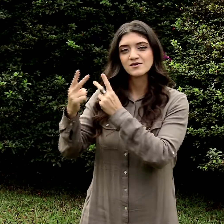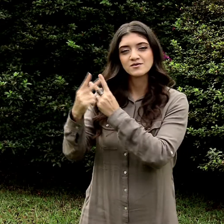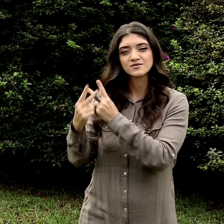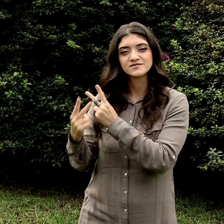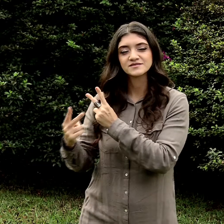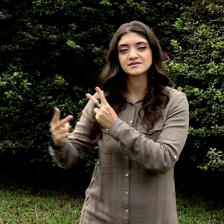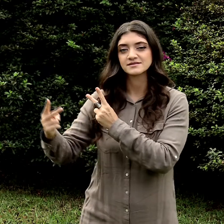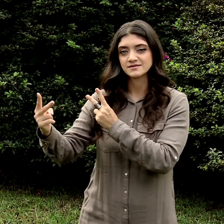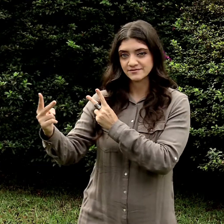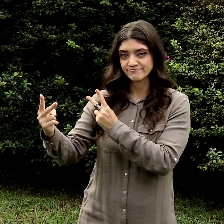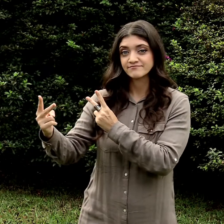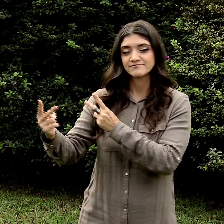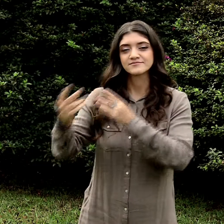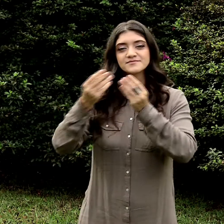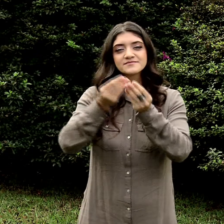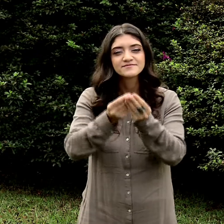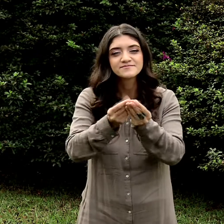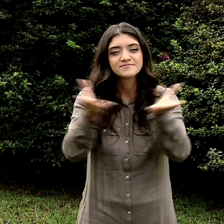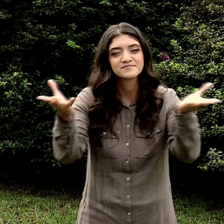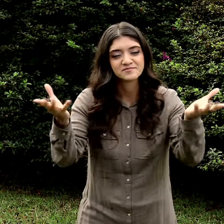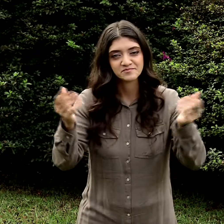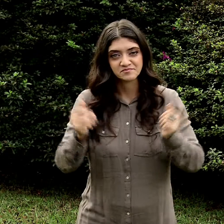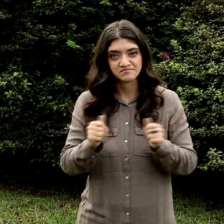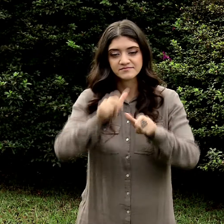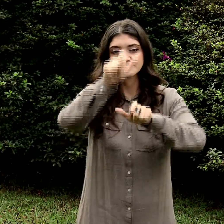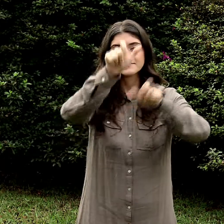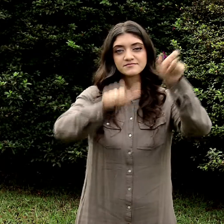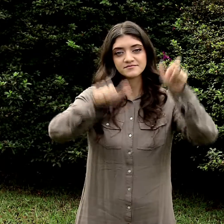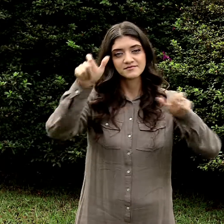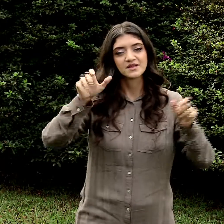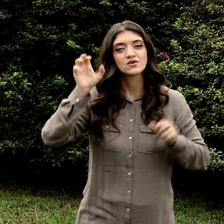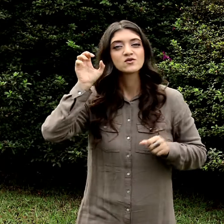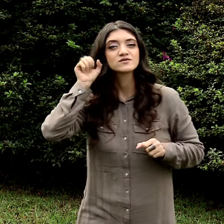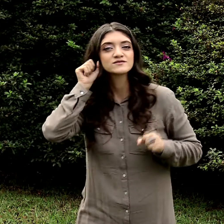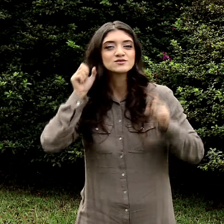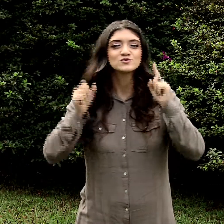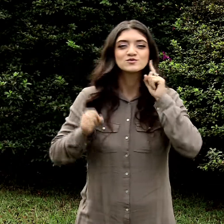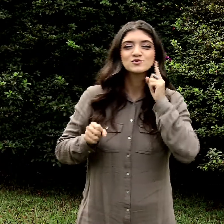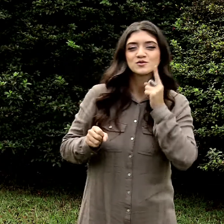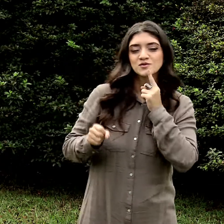amplificar o diálogo entre pessoas surdas e ouvintes.